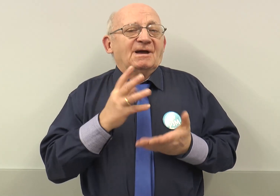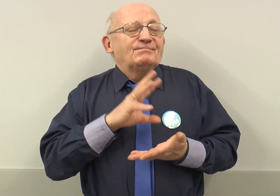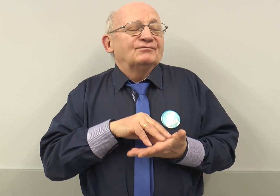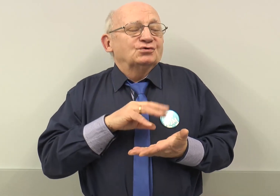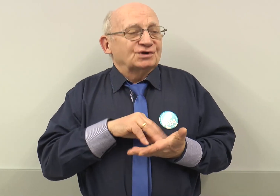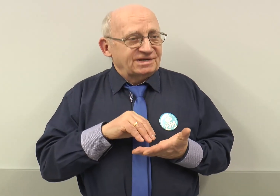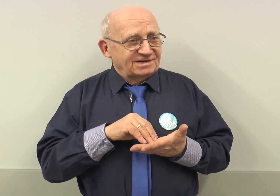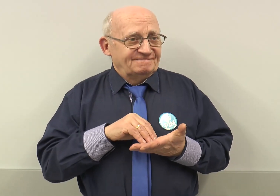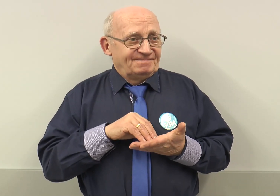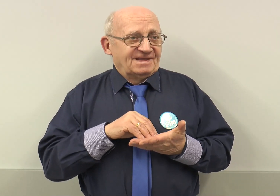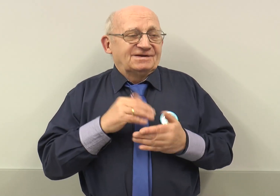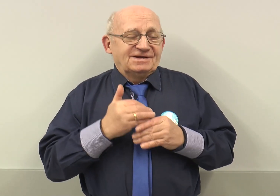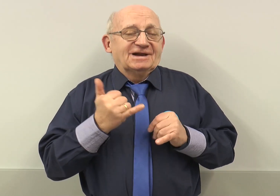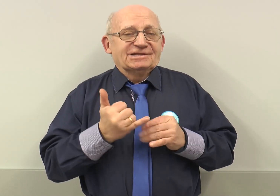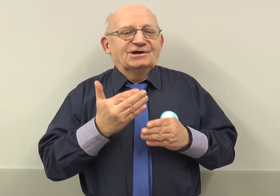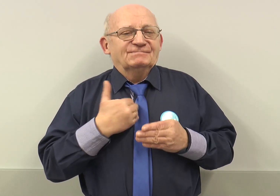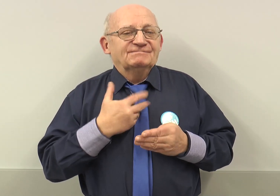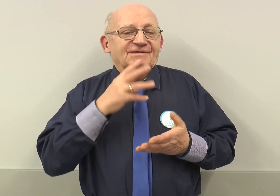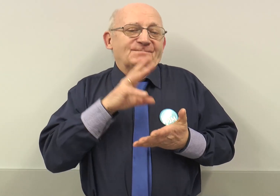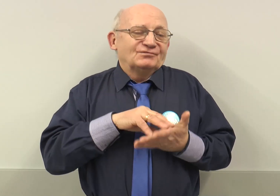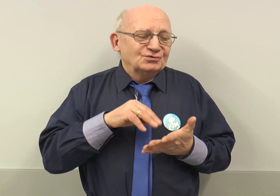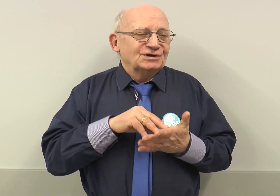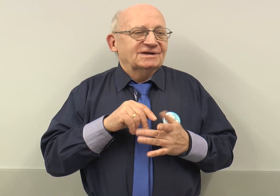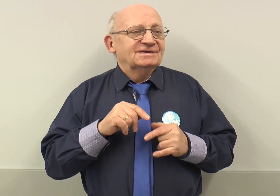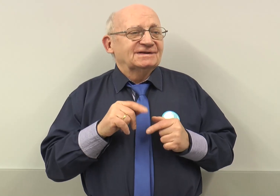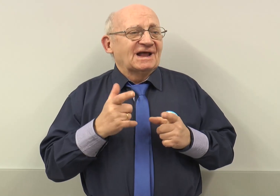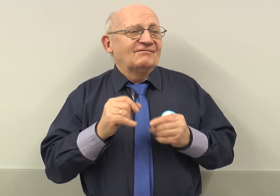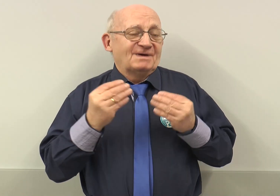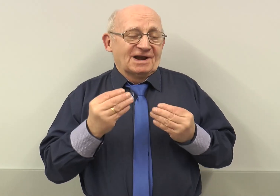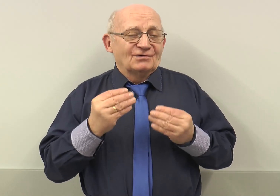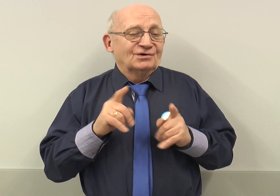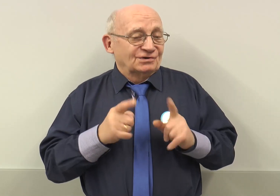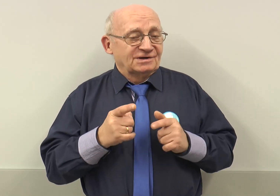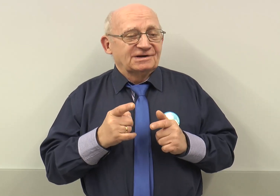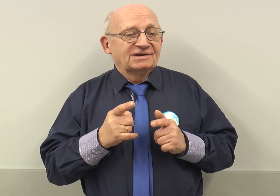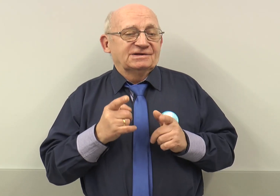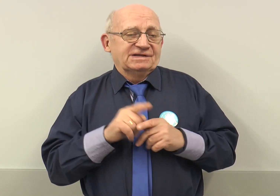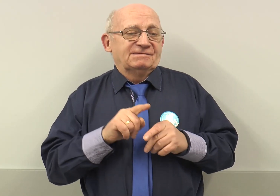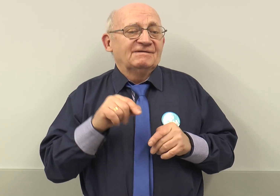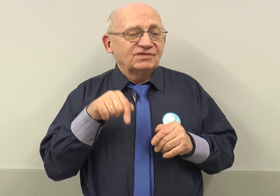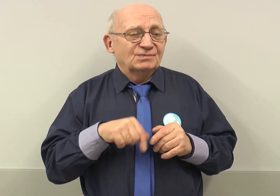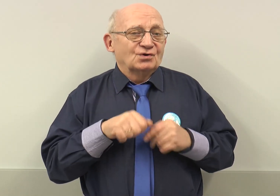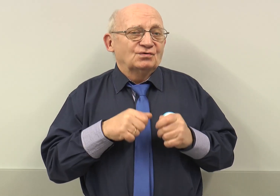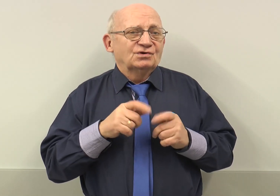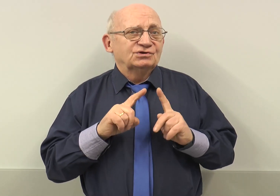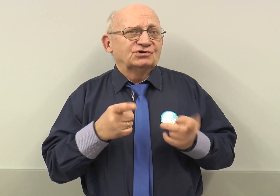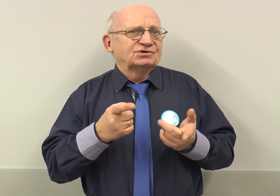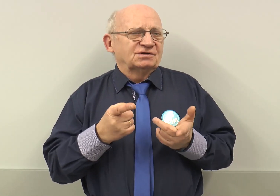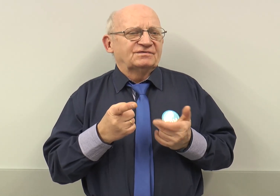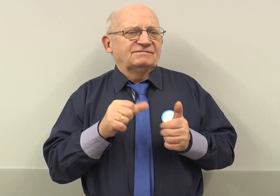powtórki. No i dlatego myśmy powtórzyli za panią organizację. Też w tym roku zorganizowaliśmy